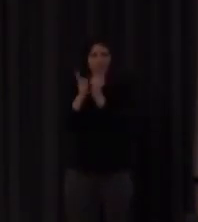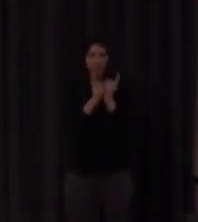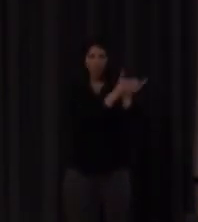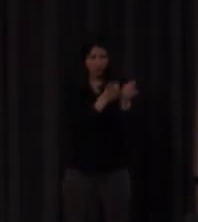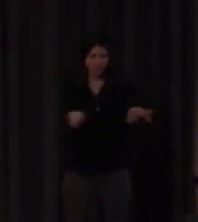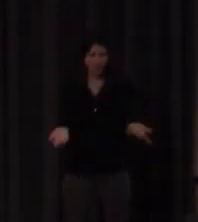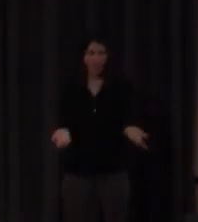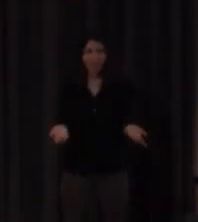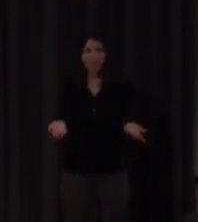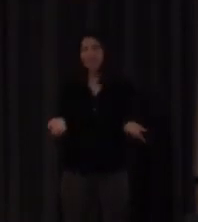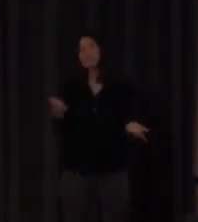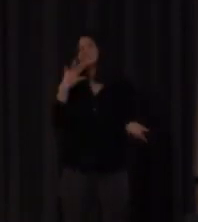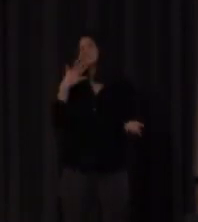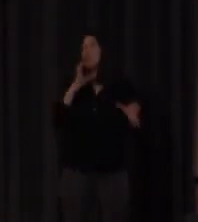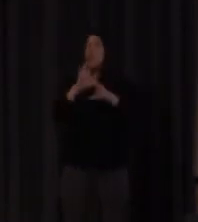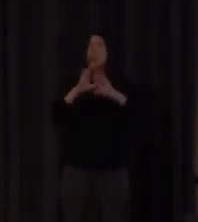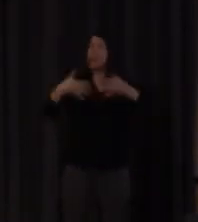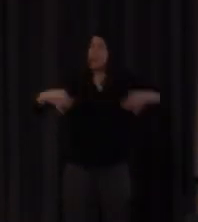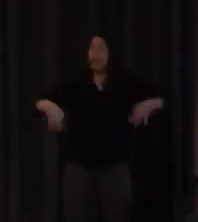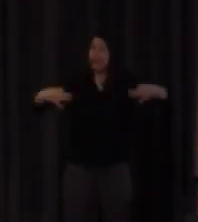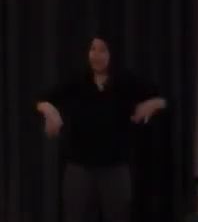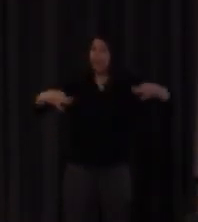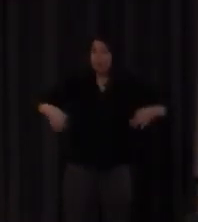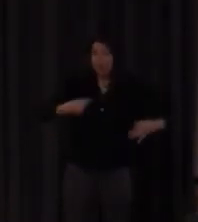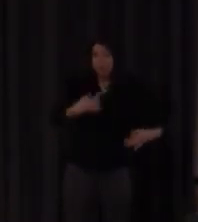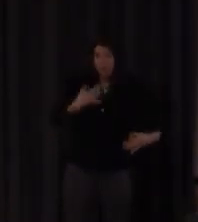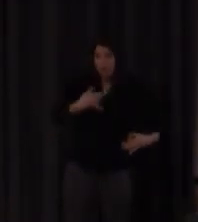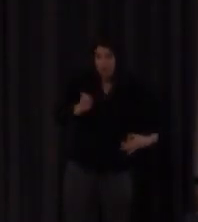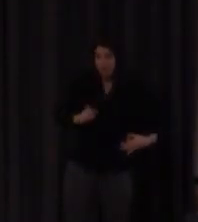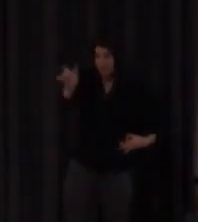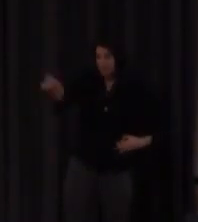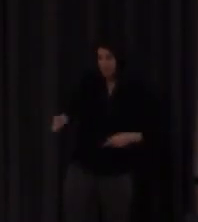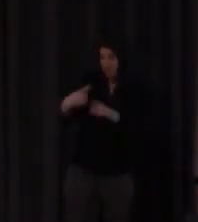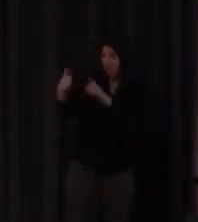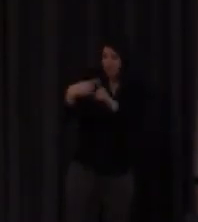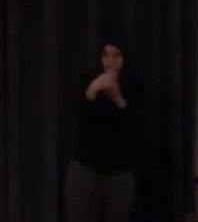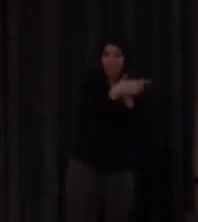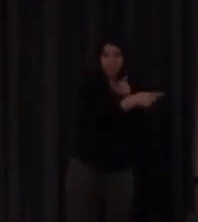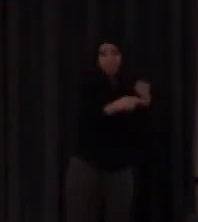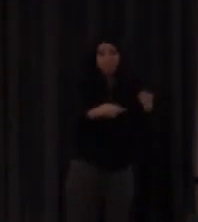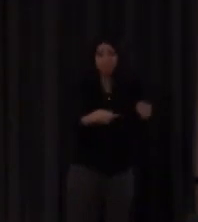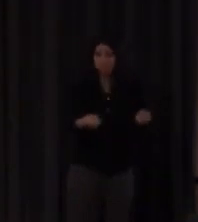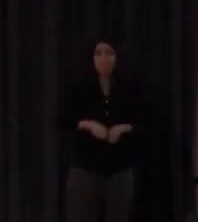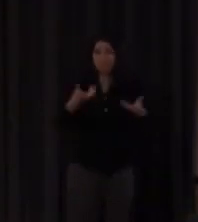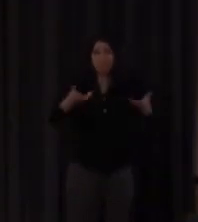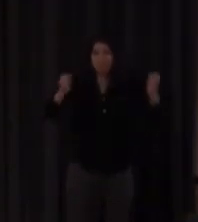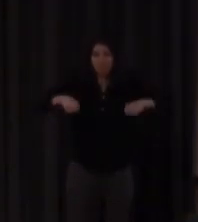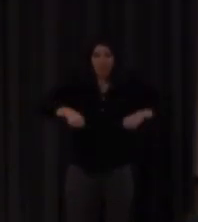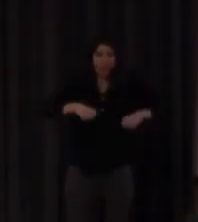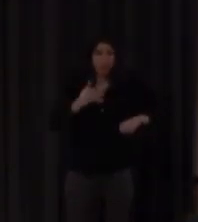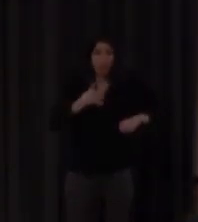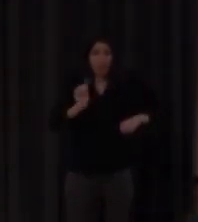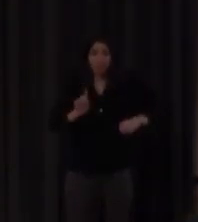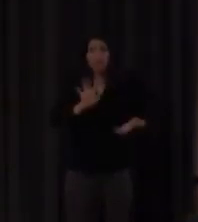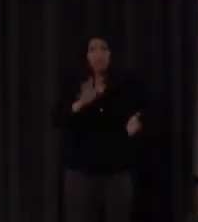una comunicación natural no me no me molesta pero por escrito en los cursos